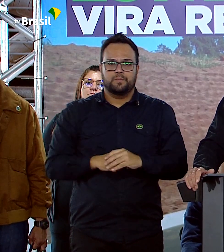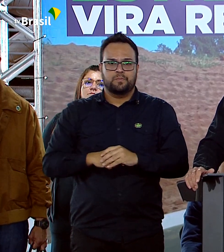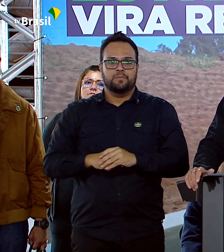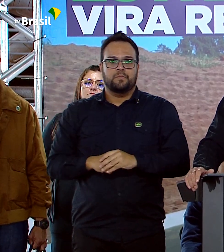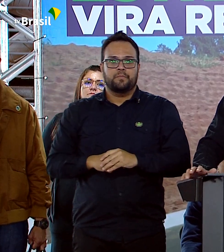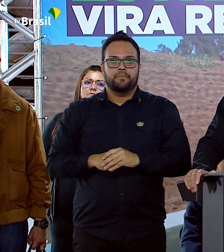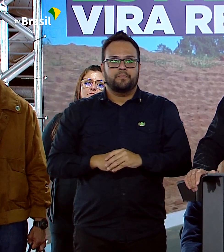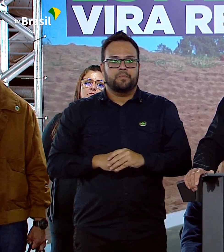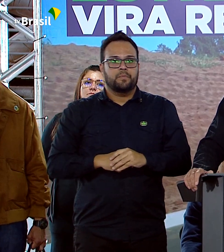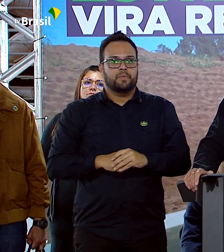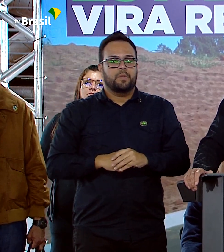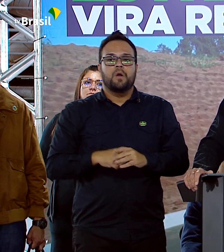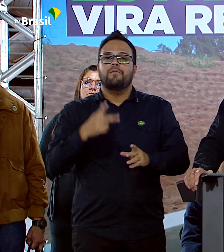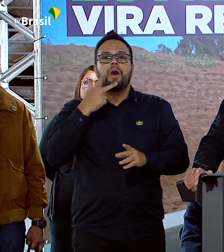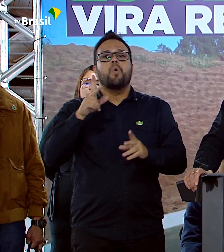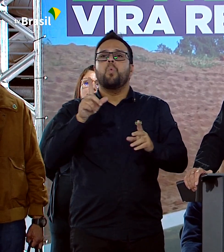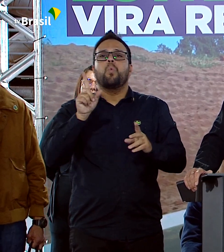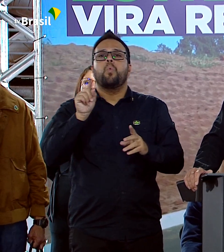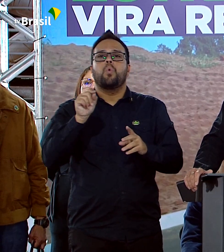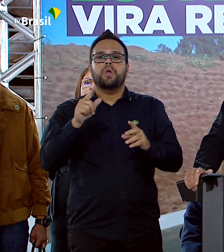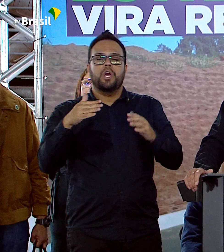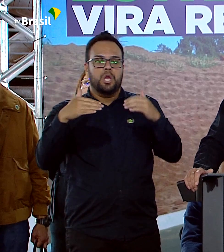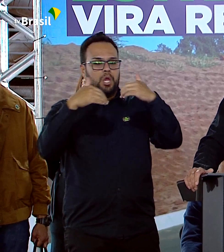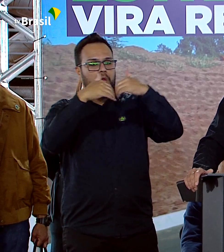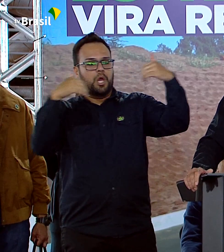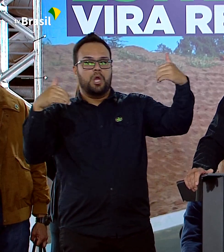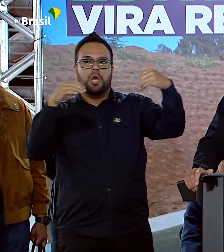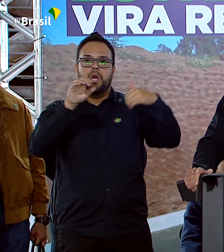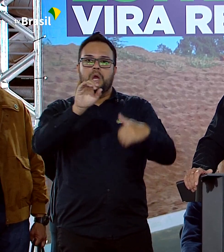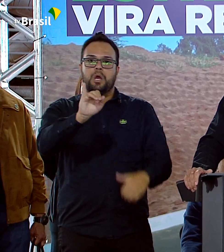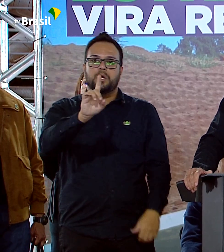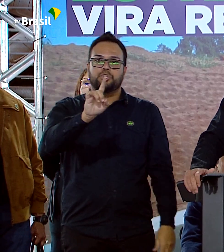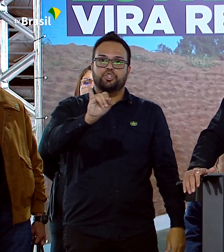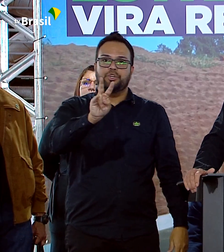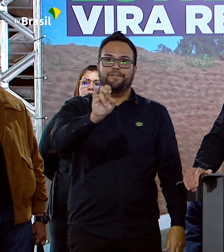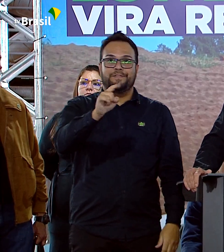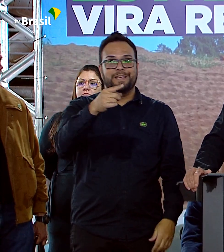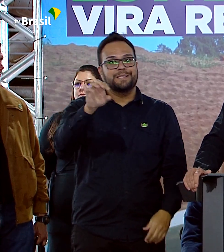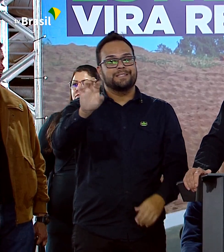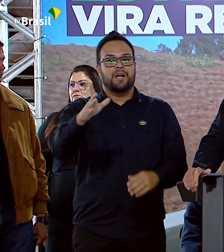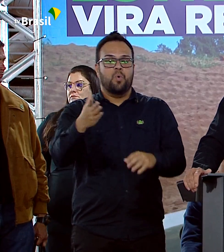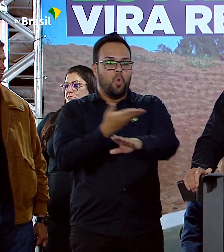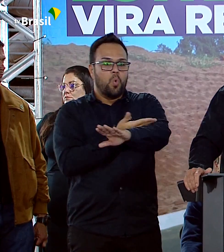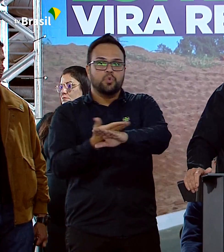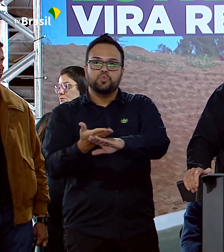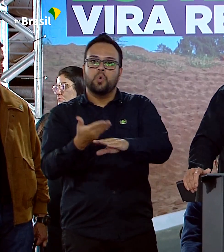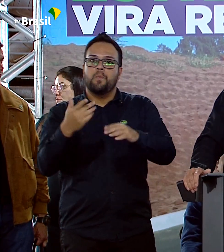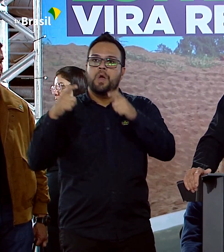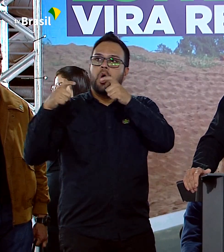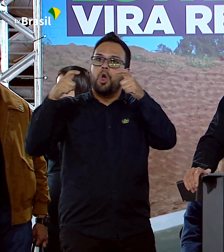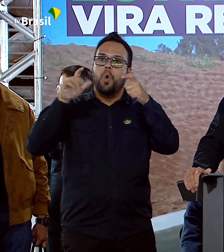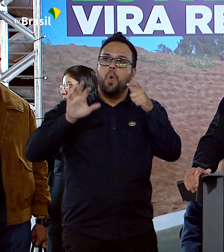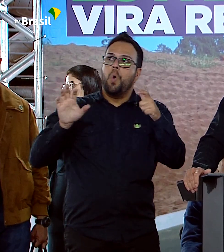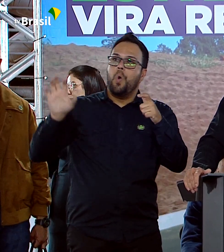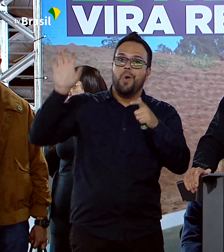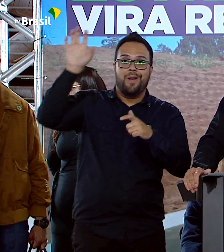A divisão por costumes, por cor de pele, por regiões